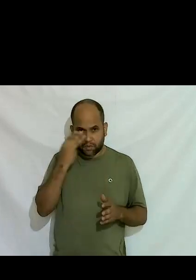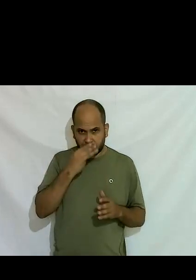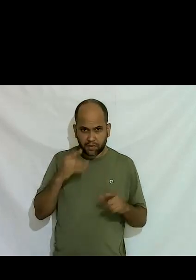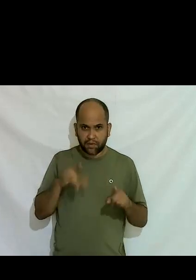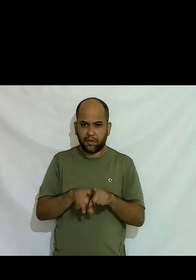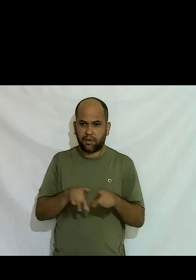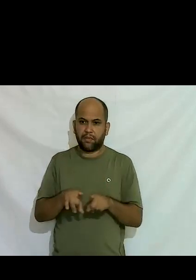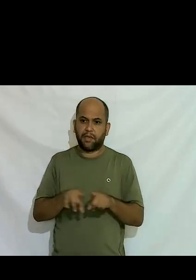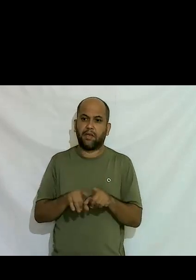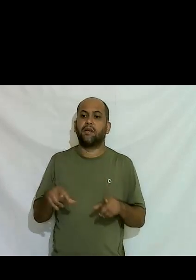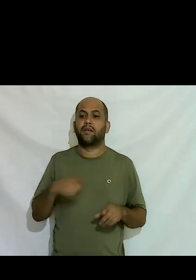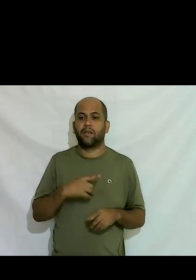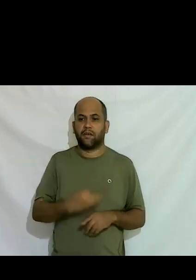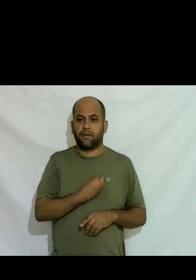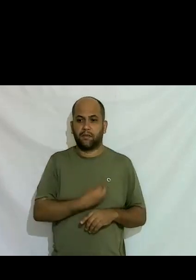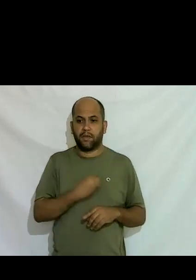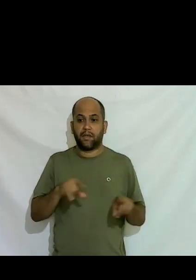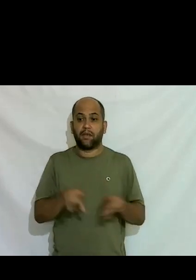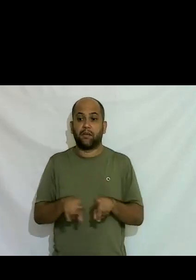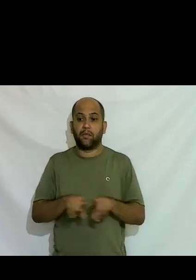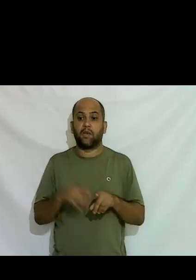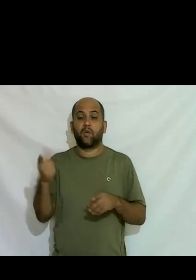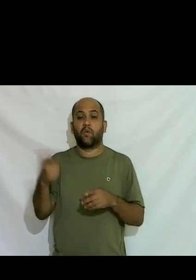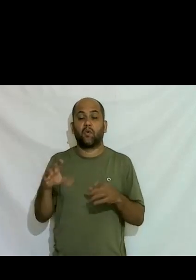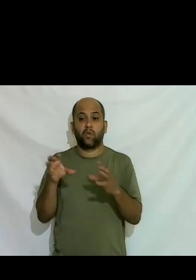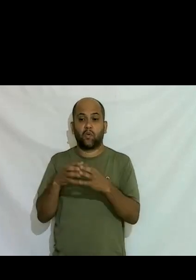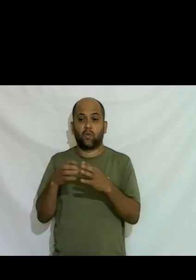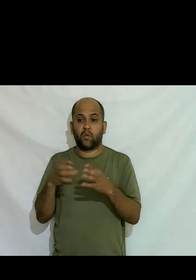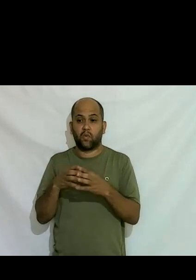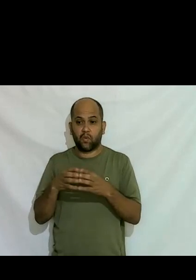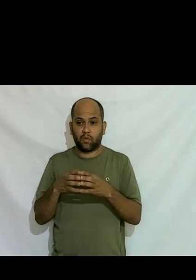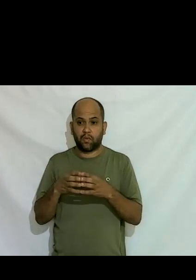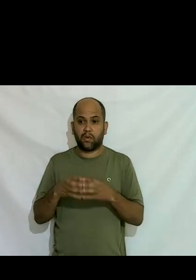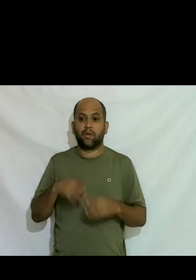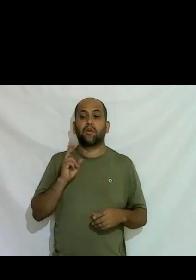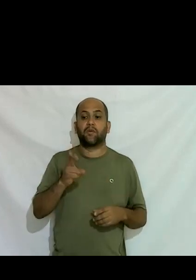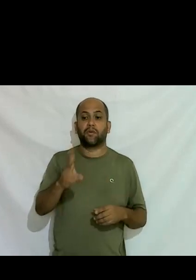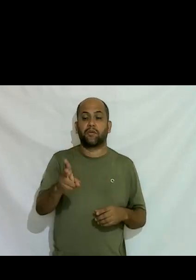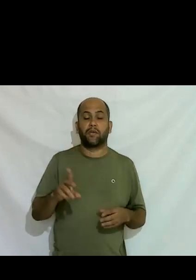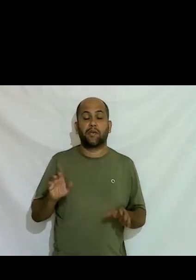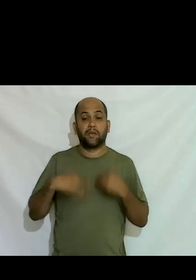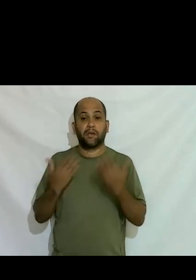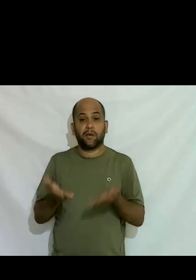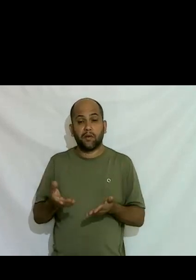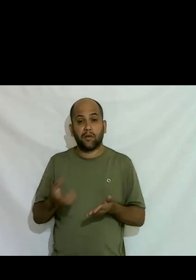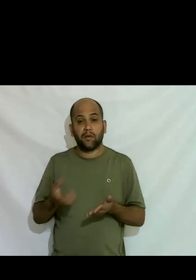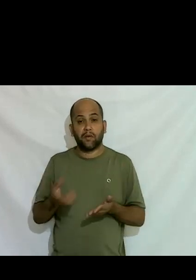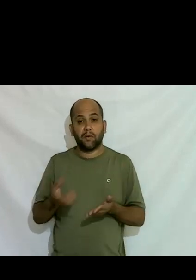com esse público também e também com outro grupo de crossdressers continuei então nesse meio tempo